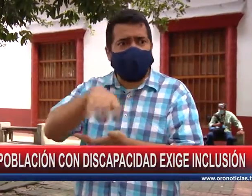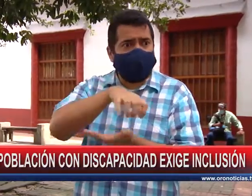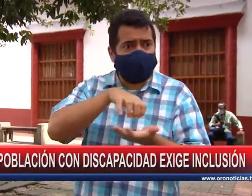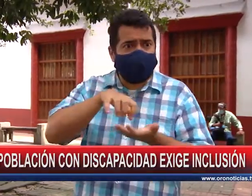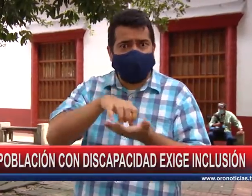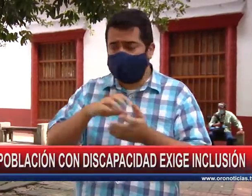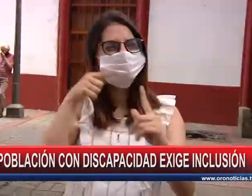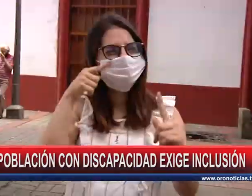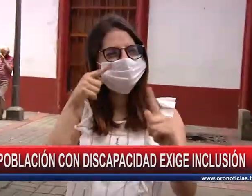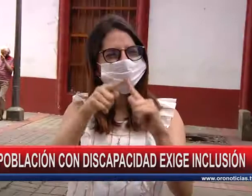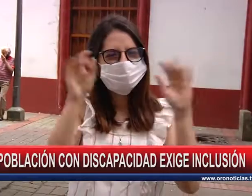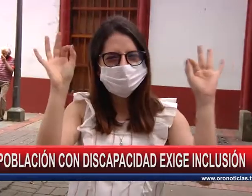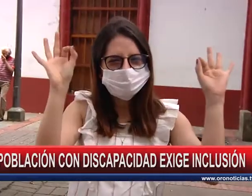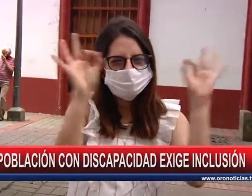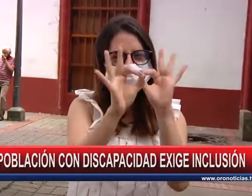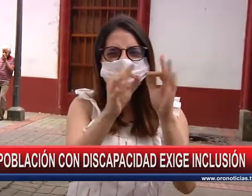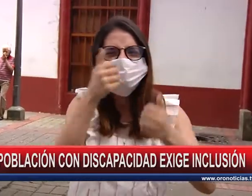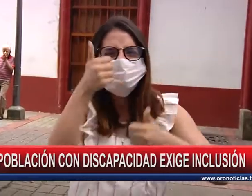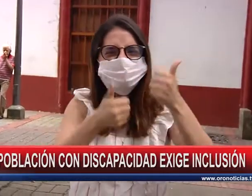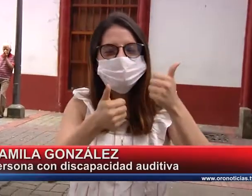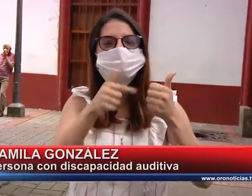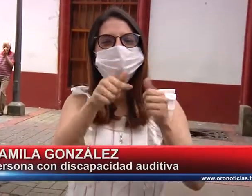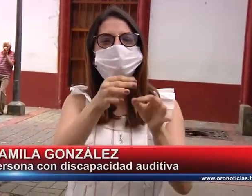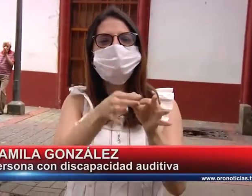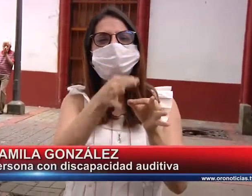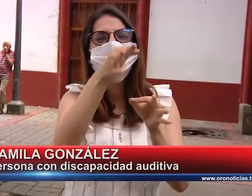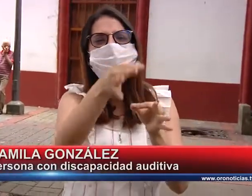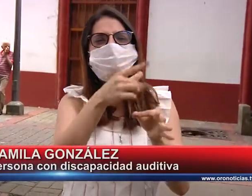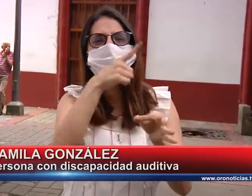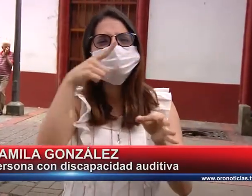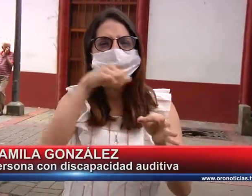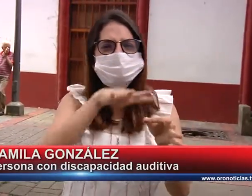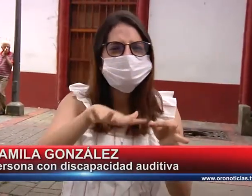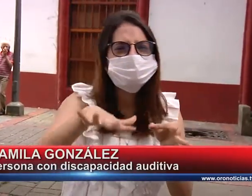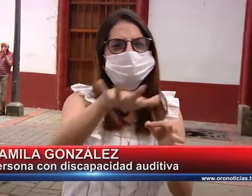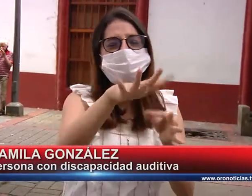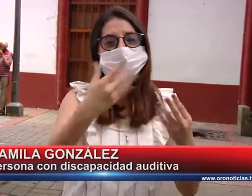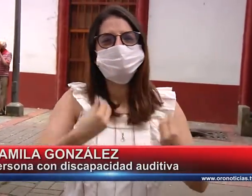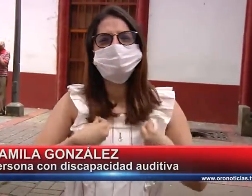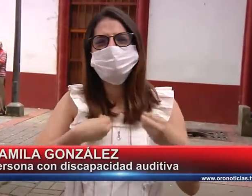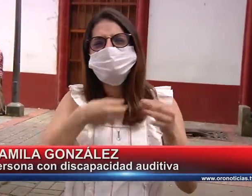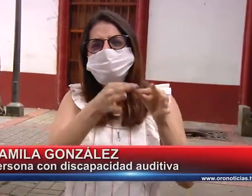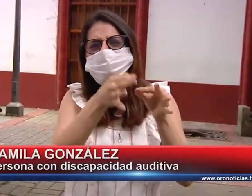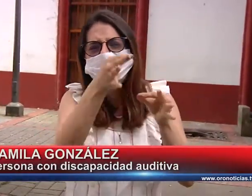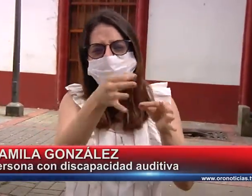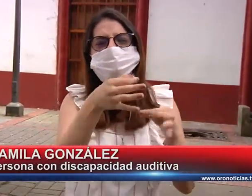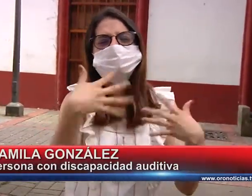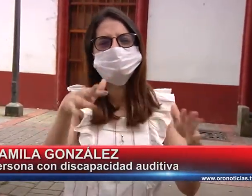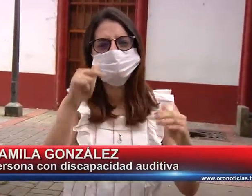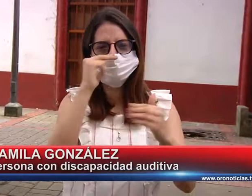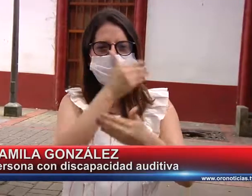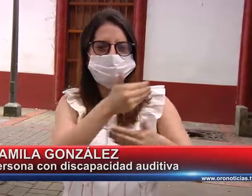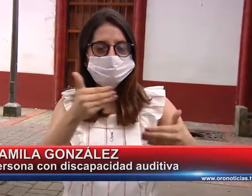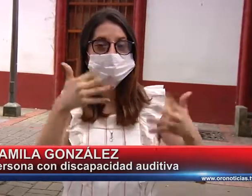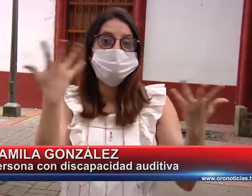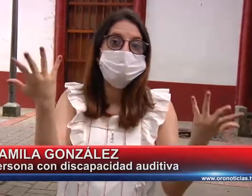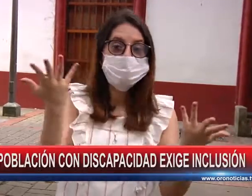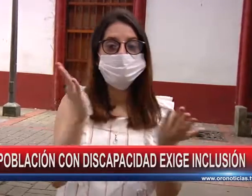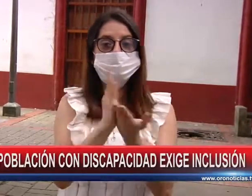la privacidad. Ella ha querido vincularse de manera activa a ser una líder en el que